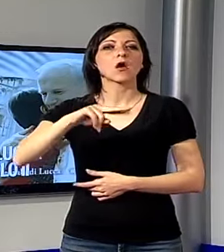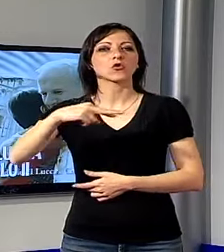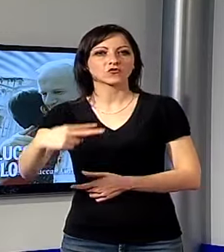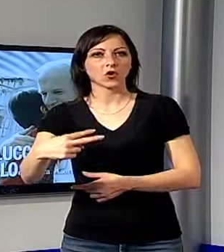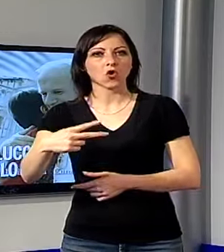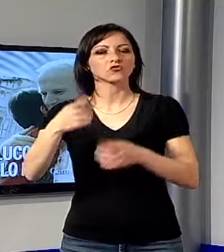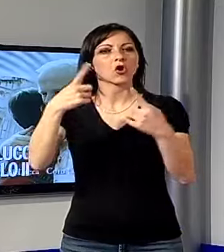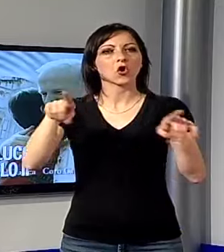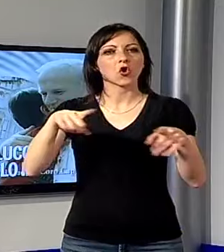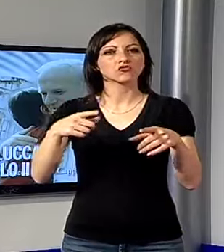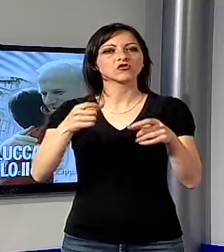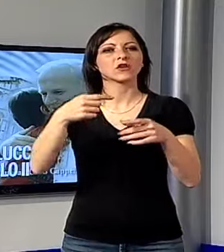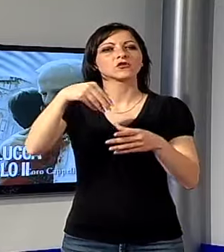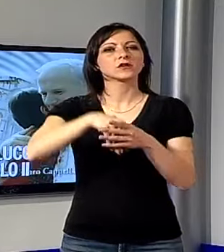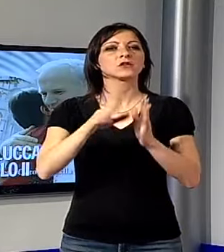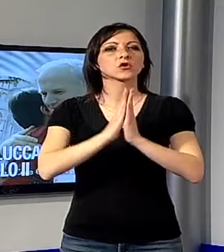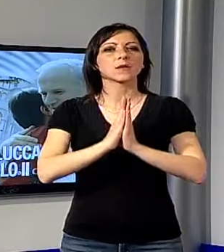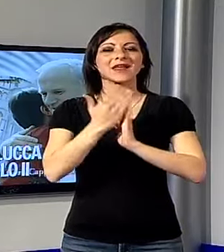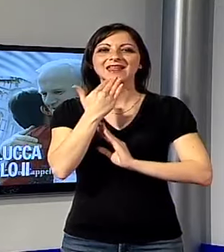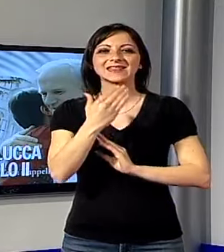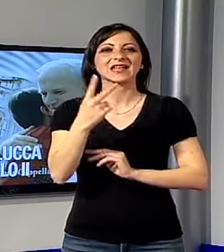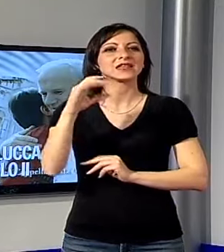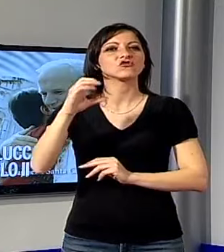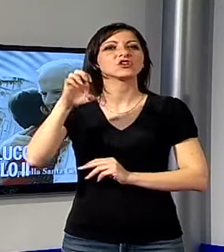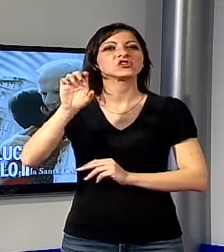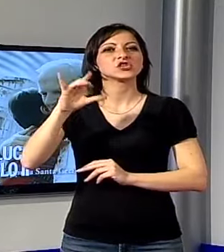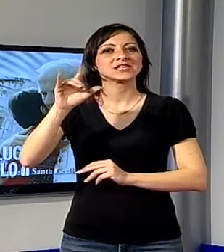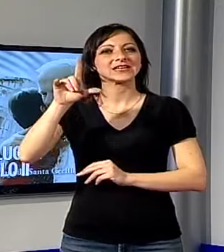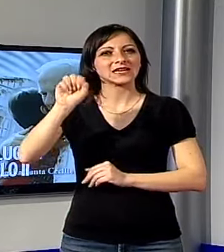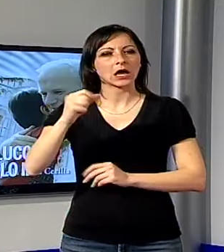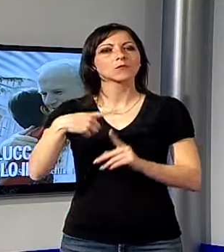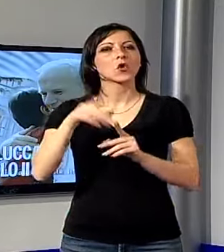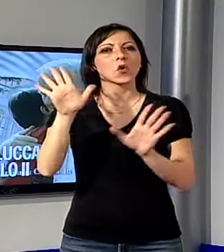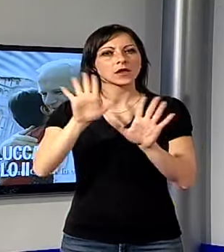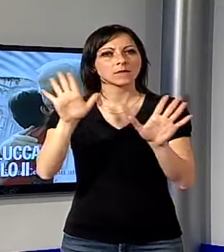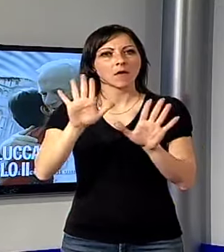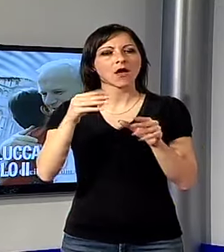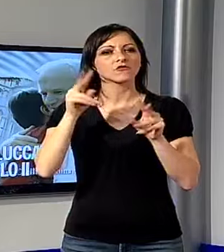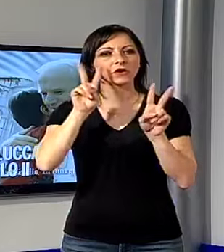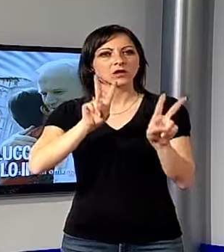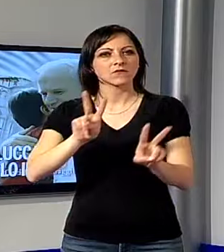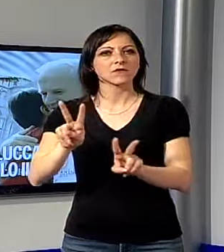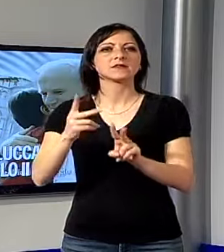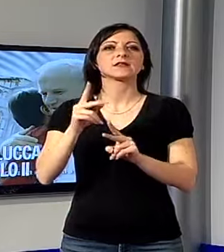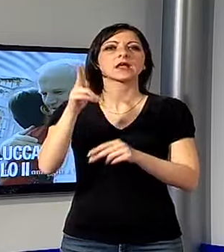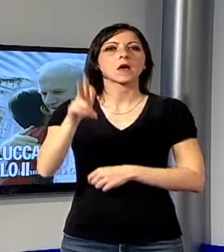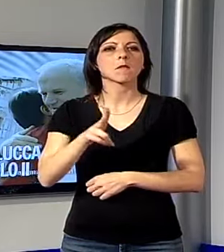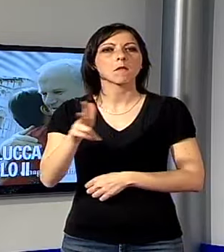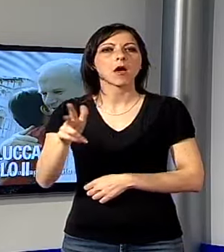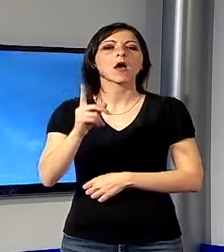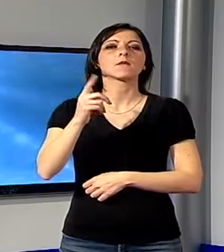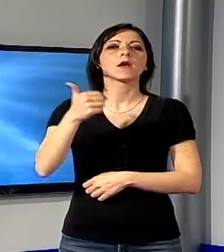concerto della Cappella Santa Cecilia con le immagini della visita di Voitila a Lucca nel 1989.